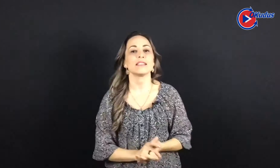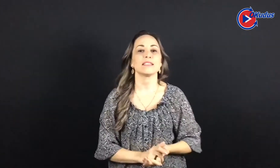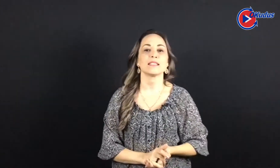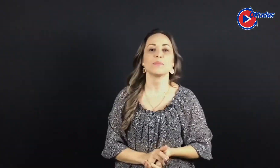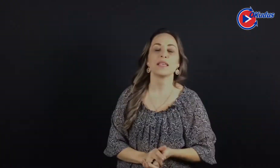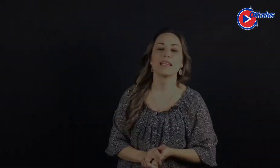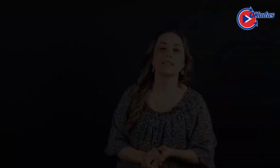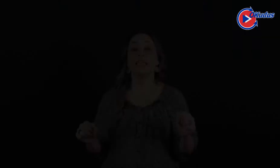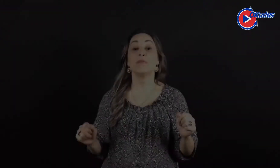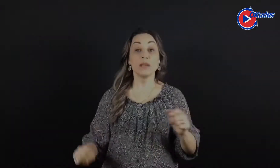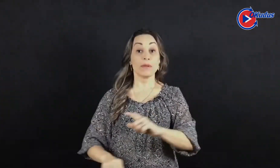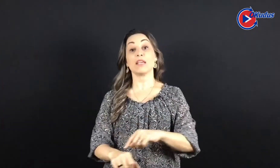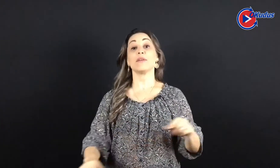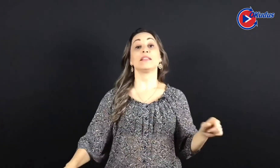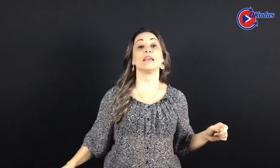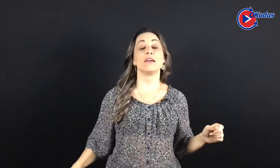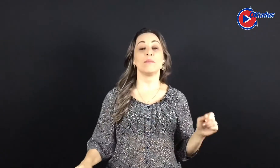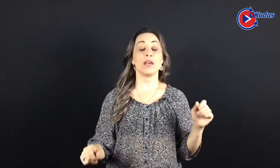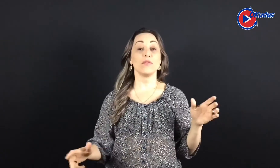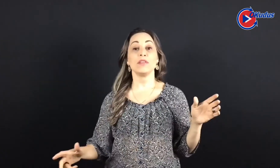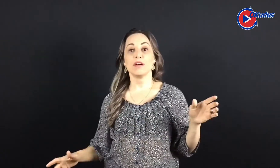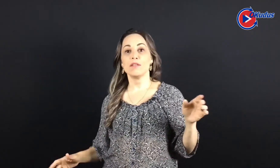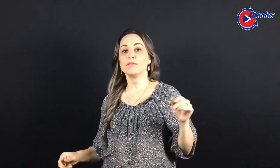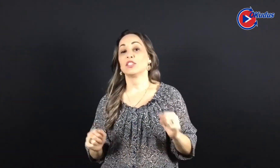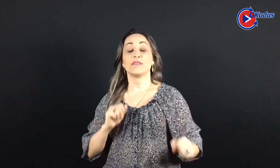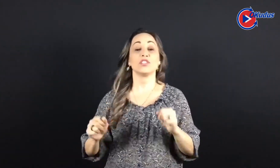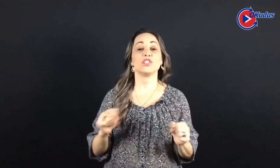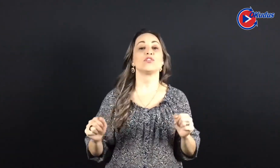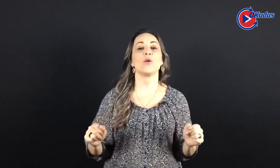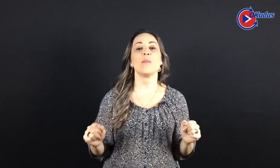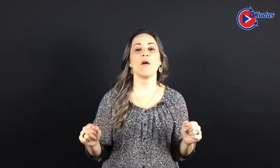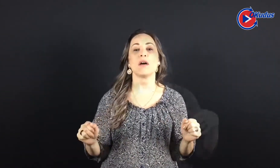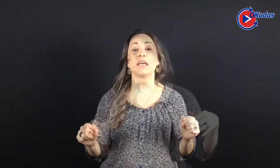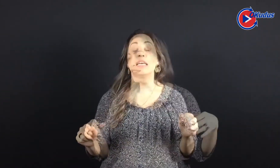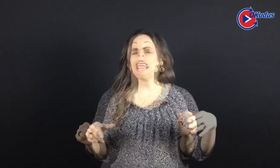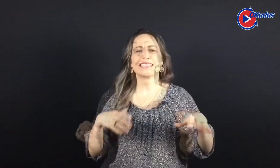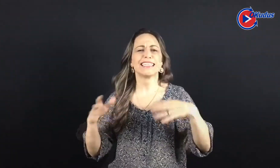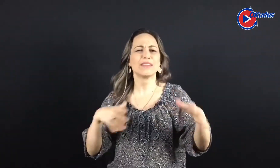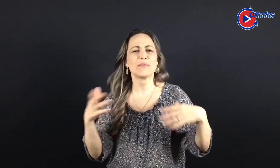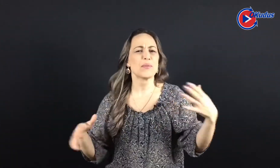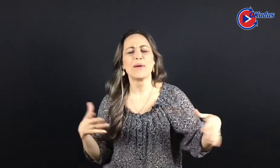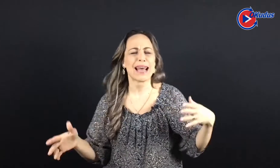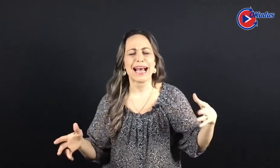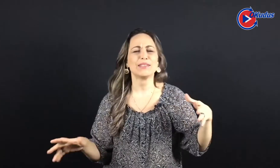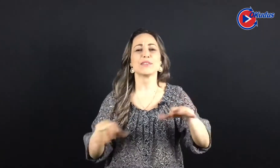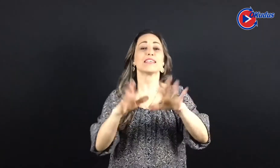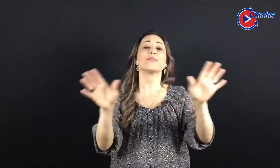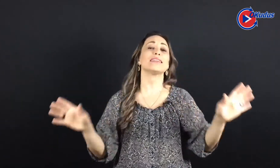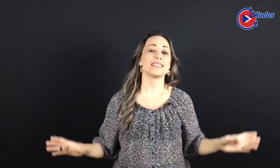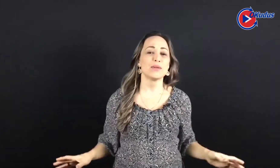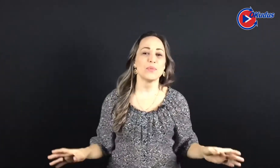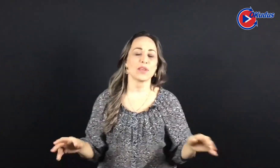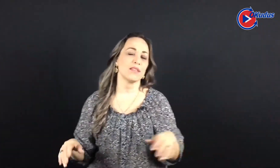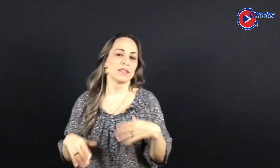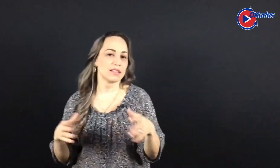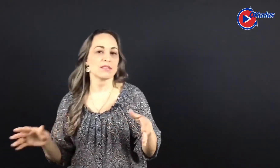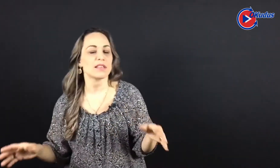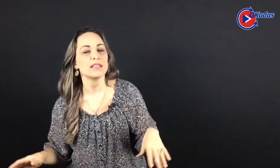crencinhas pequenas. E eu lembrei que eu ia ter uma reunião, já tava dirigindo a uma hora e a estrada tava meio parada. Eu só sei que eu atrasei um pouquinho, atrasei uns 15